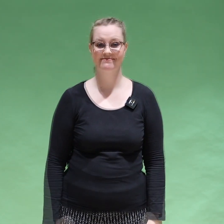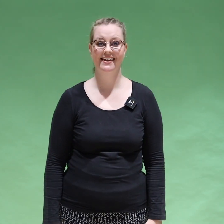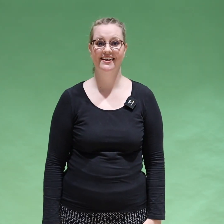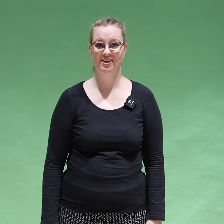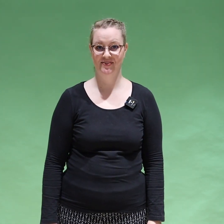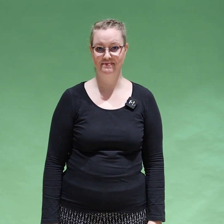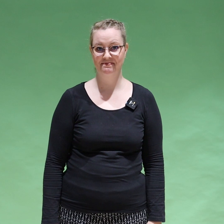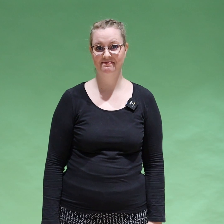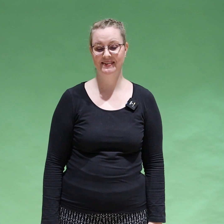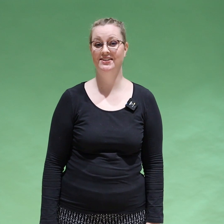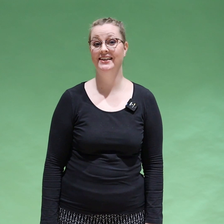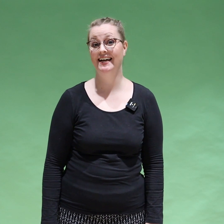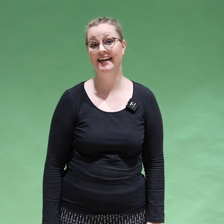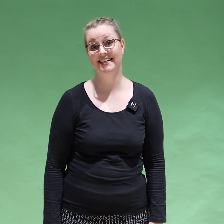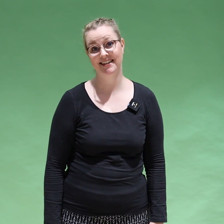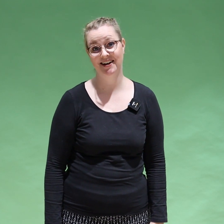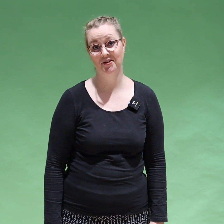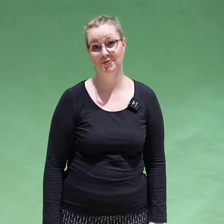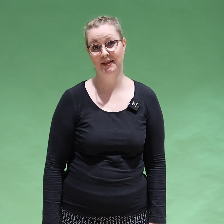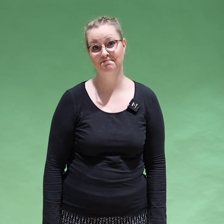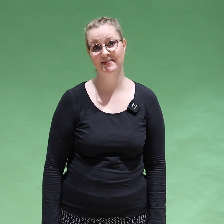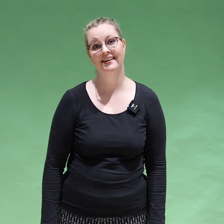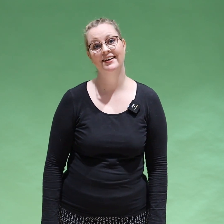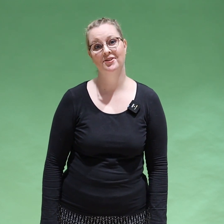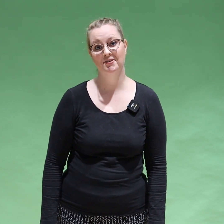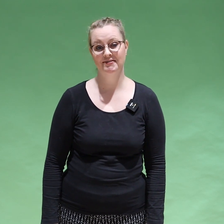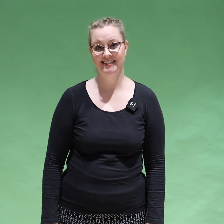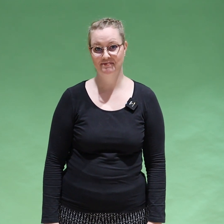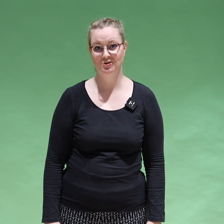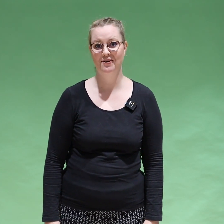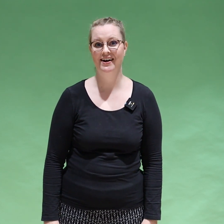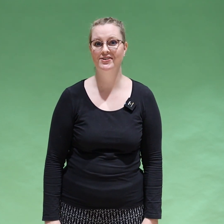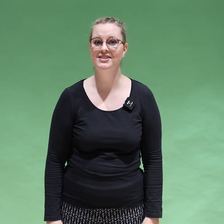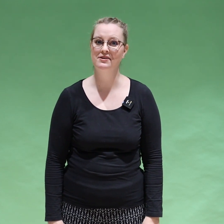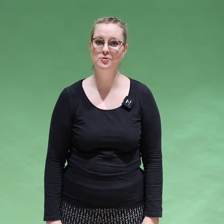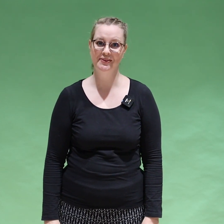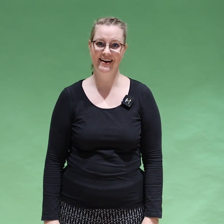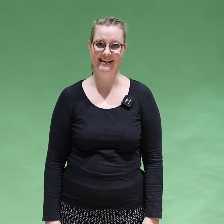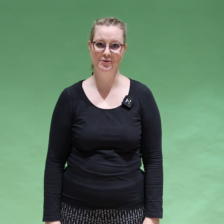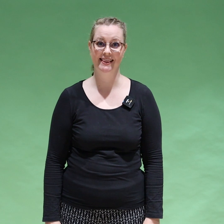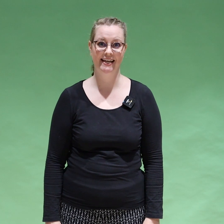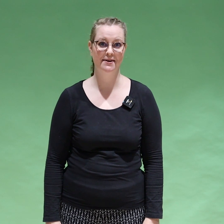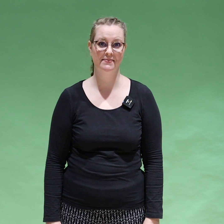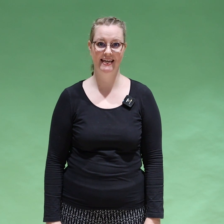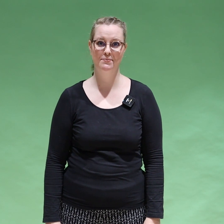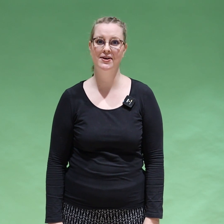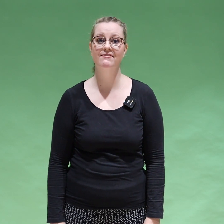Hyvä. Tässä oli tämänkertaiset aivojumpat. Toivottavasti sun aivot sai uutta ärsykettä ja kipukin